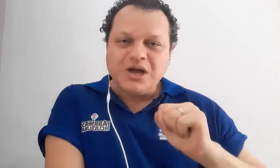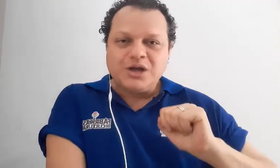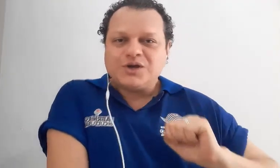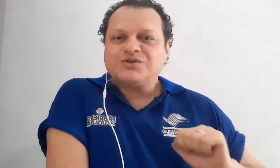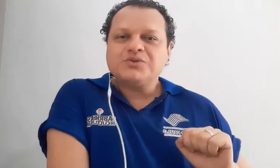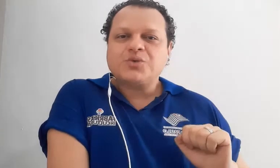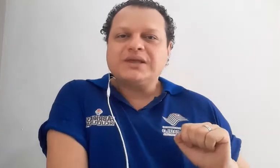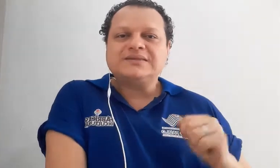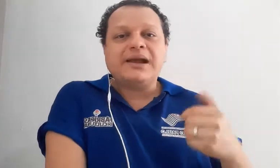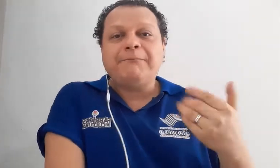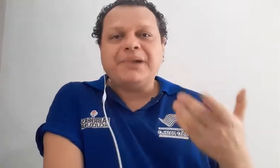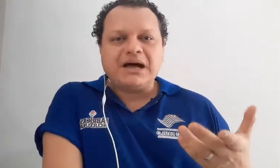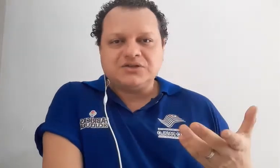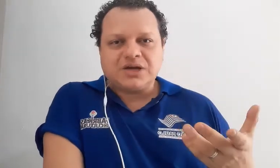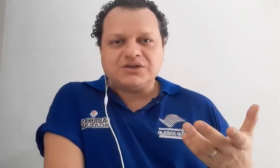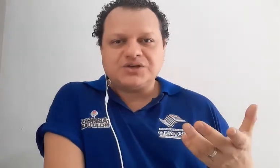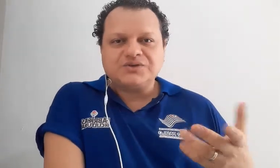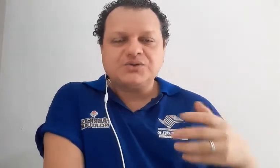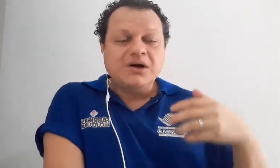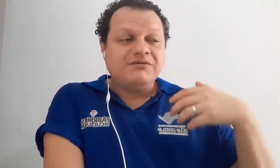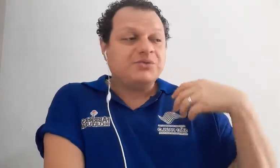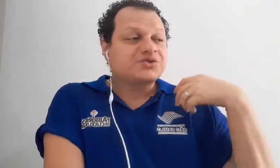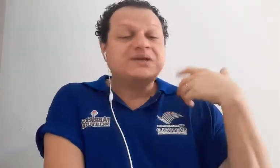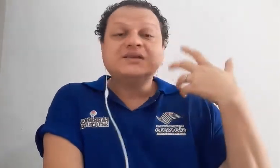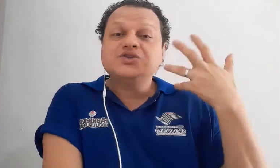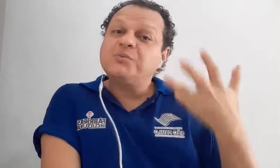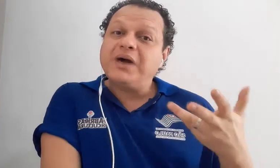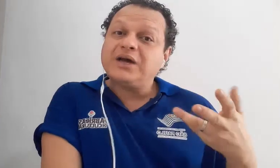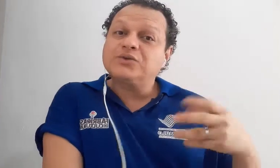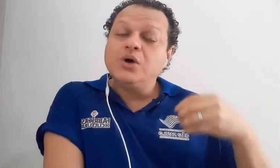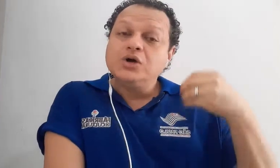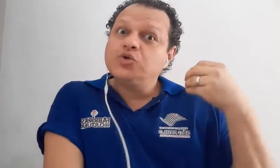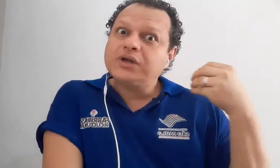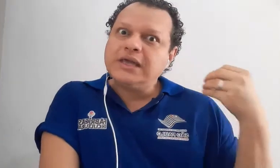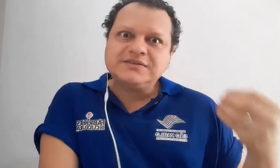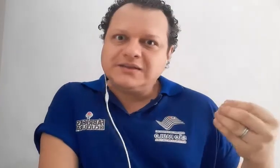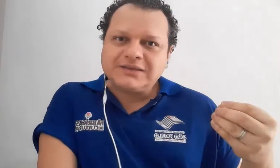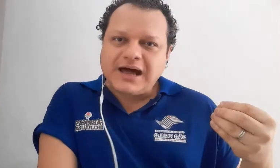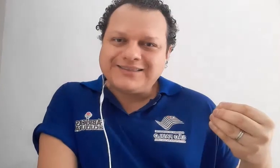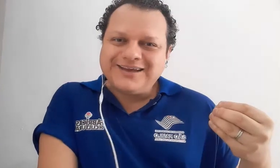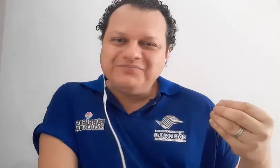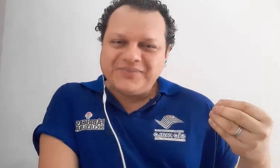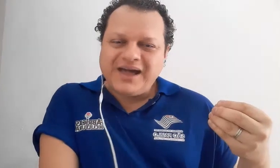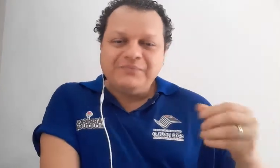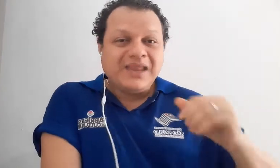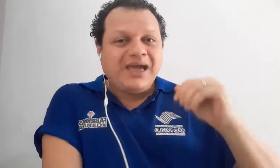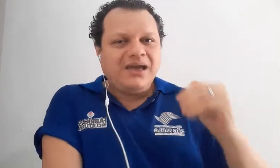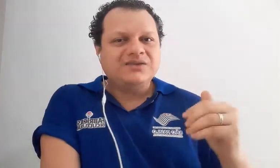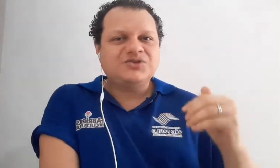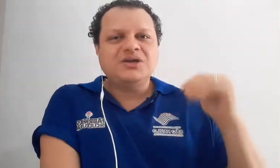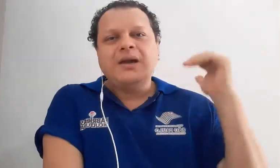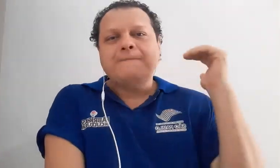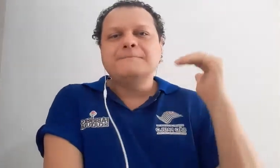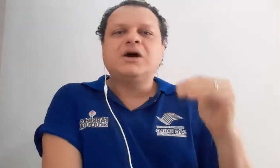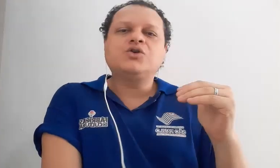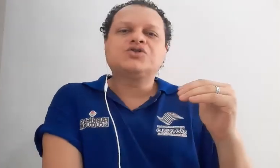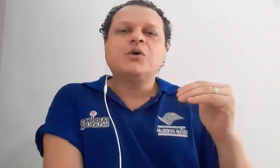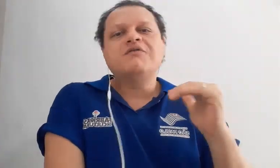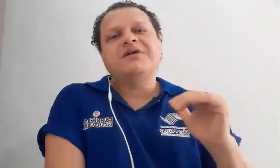nós vamos conhecer a prática disso, vamos conhecer de perto do que se trata, né, este ManoSolfa